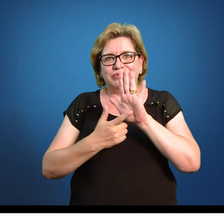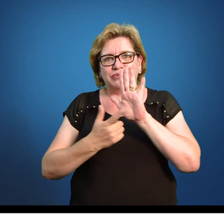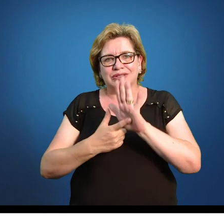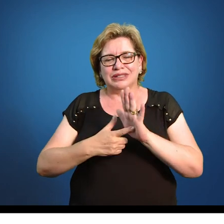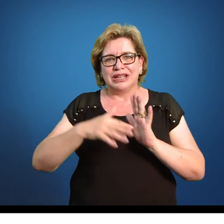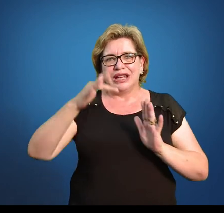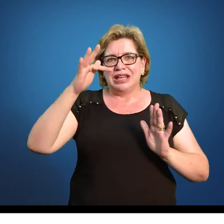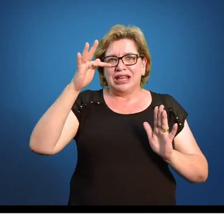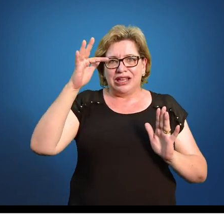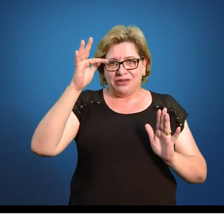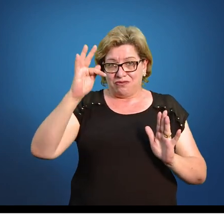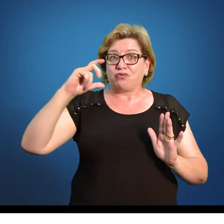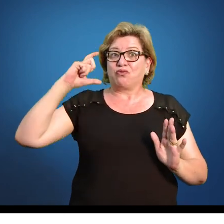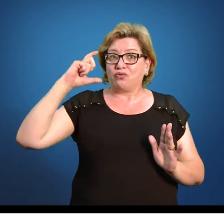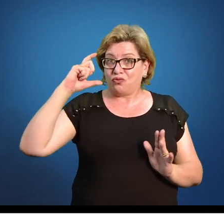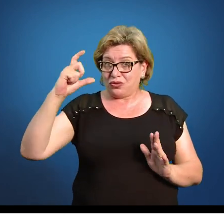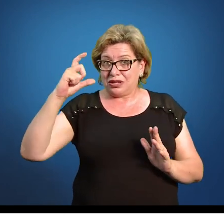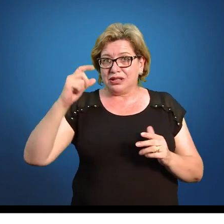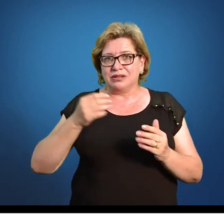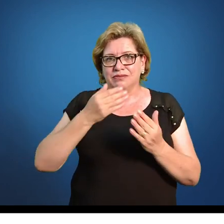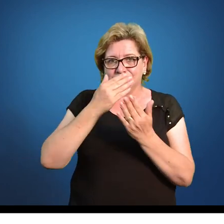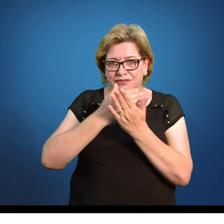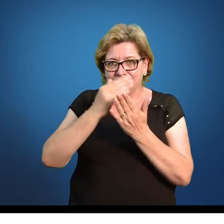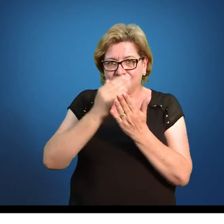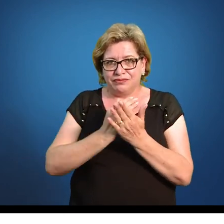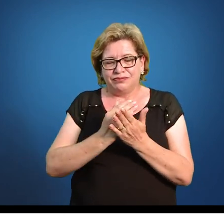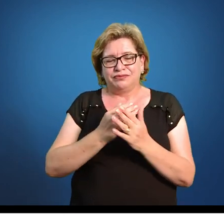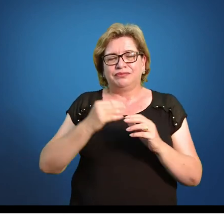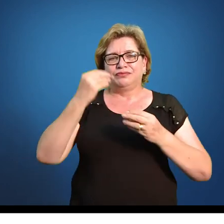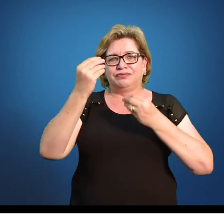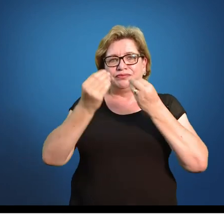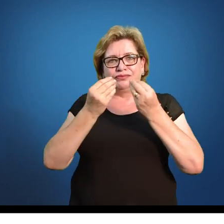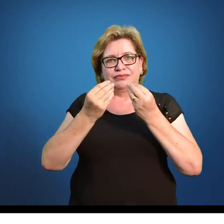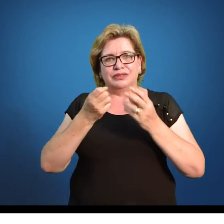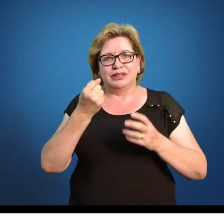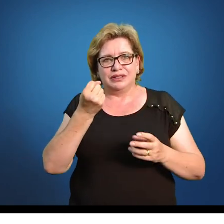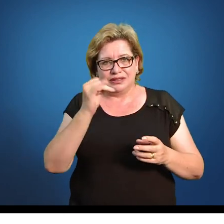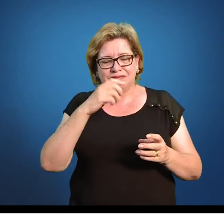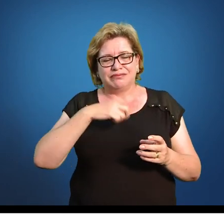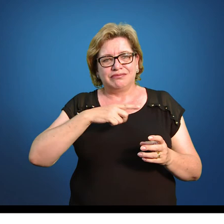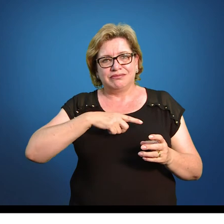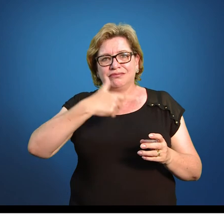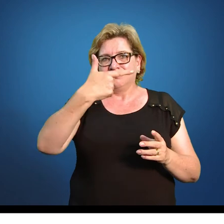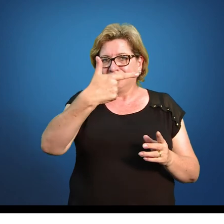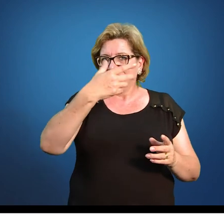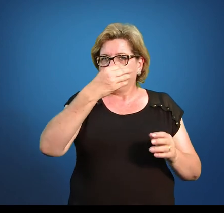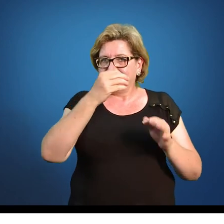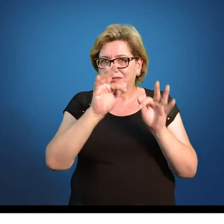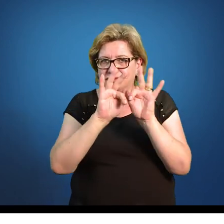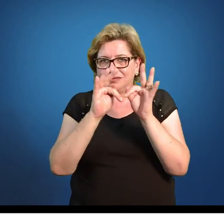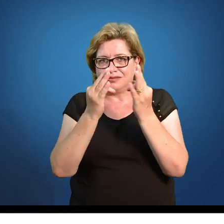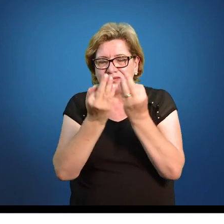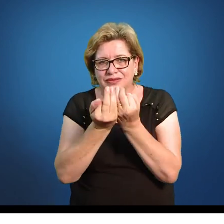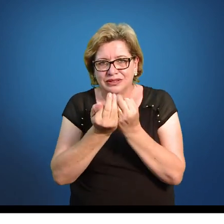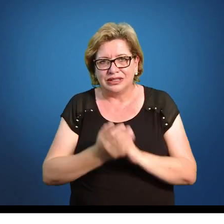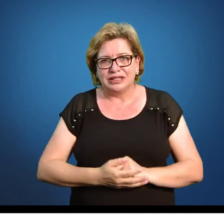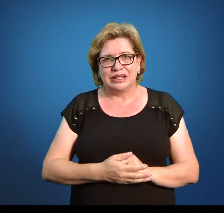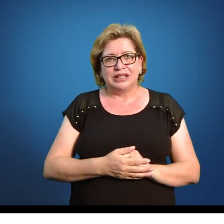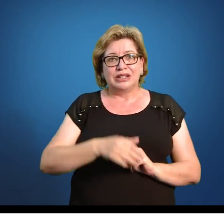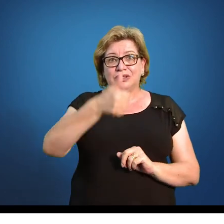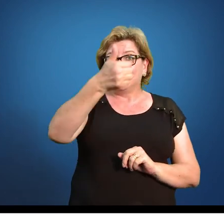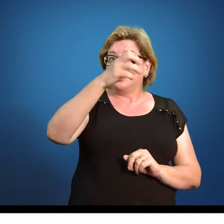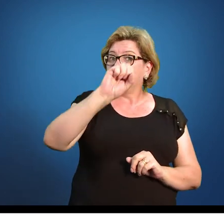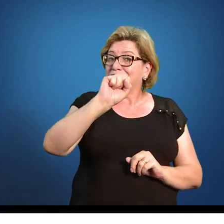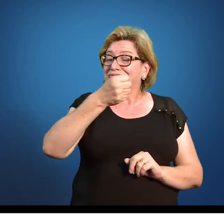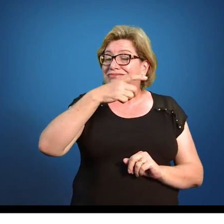eu estou falando o quê? Dividindo em dois pedaços, em duas partes. Se eu tenho 20 famílias, 18 delas têm até 3 filhos,